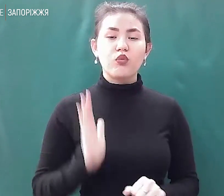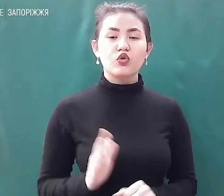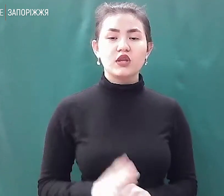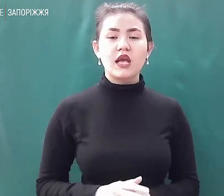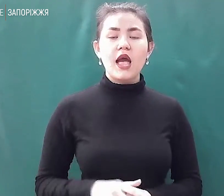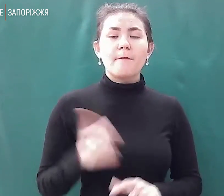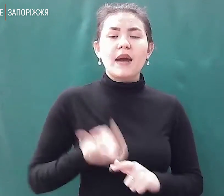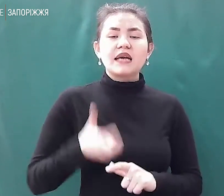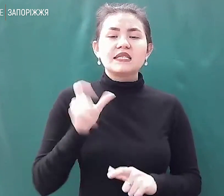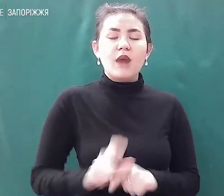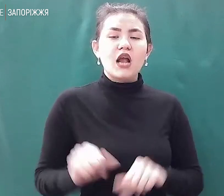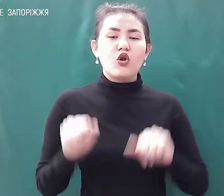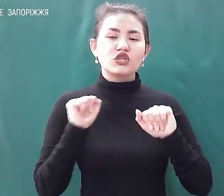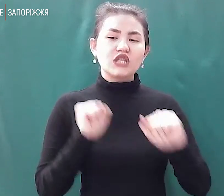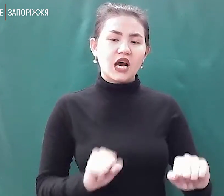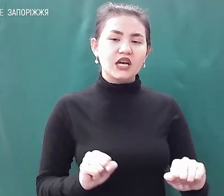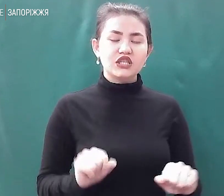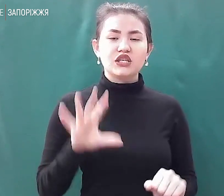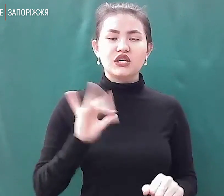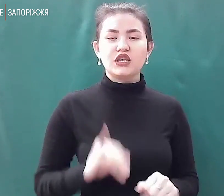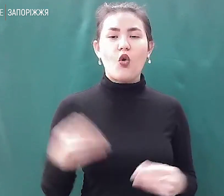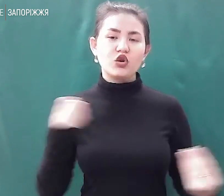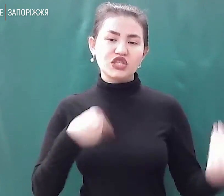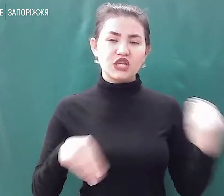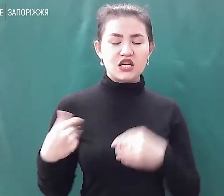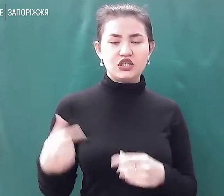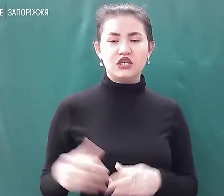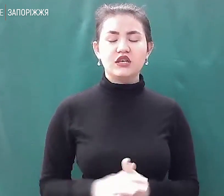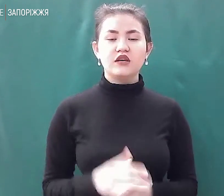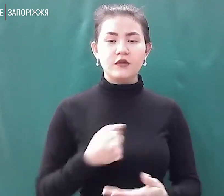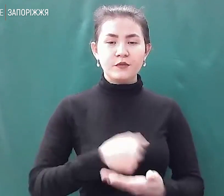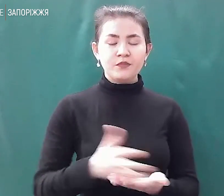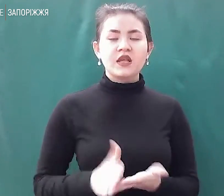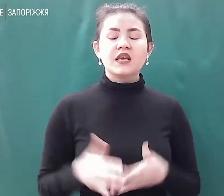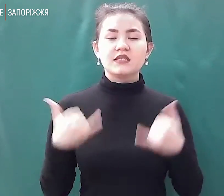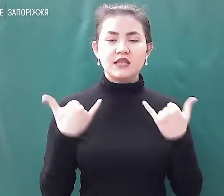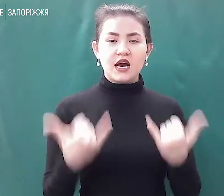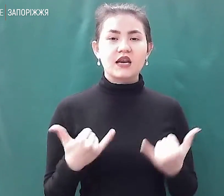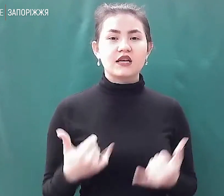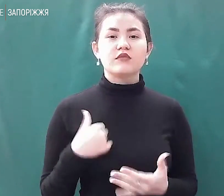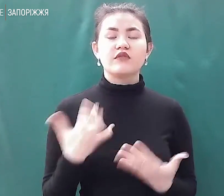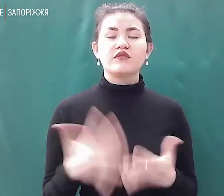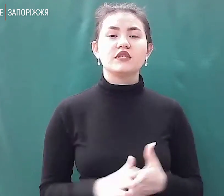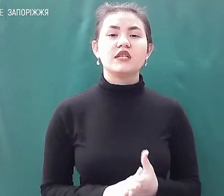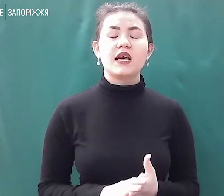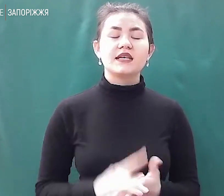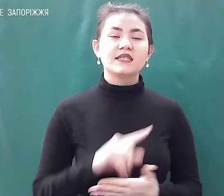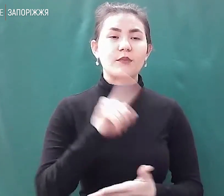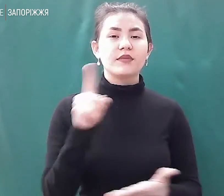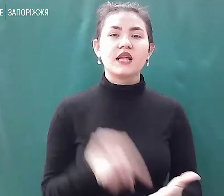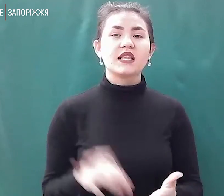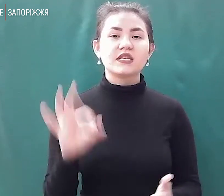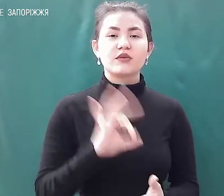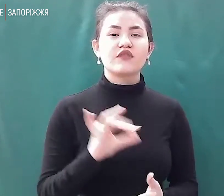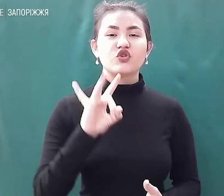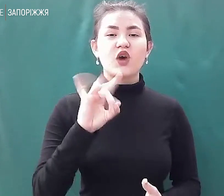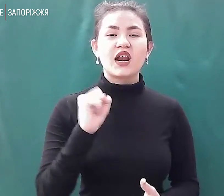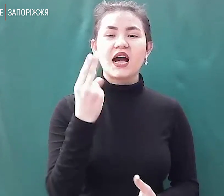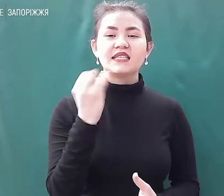захищені і означені. Зараз ми вже закрилися фактично запитання з проводу рації, для того, щоб хлопці,